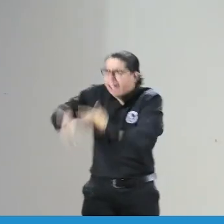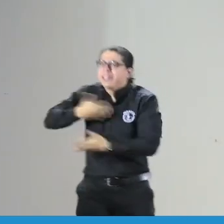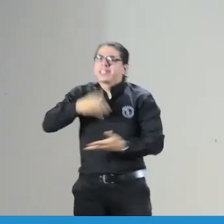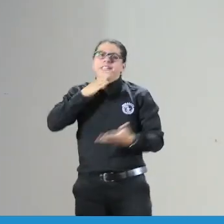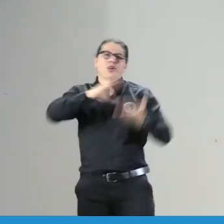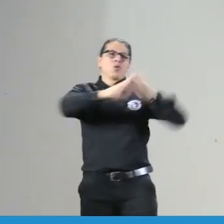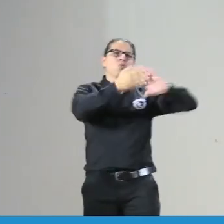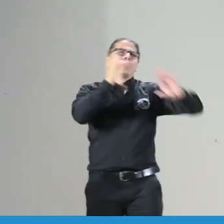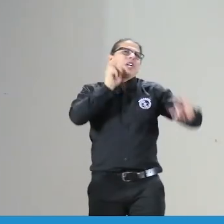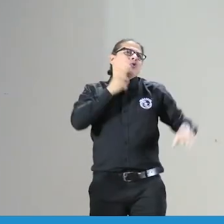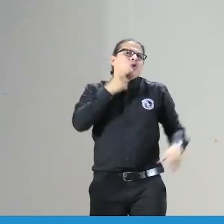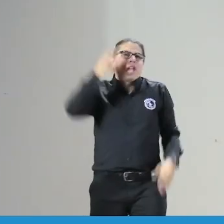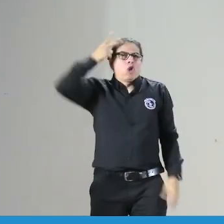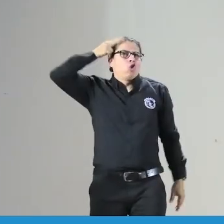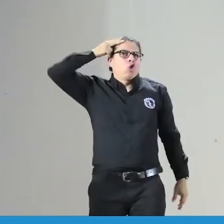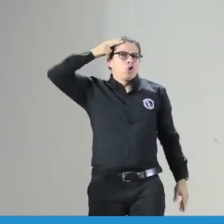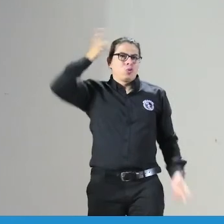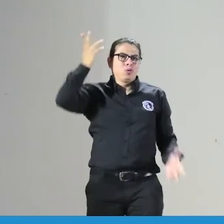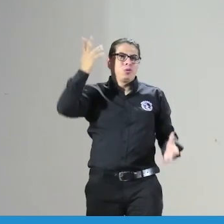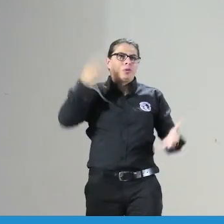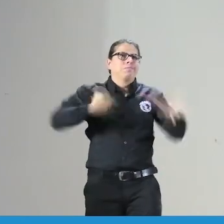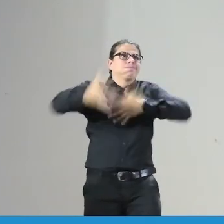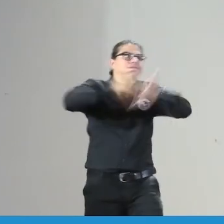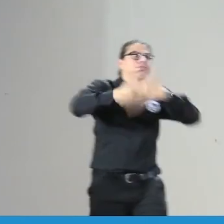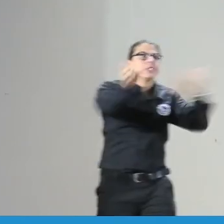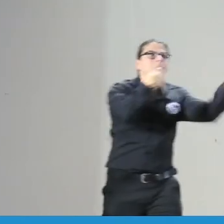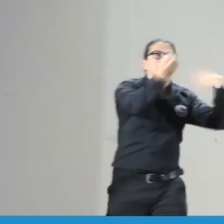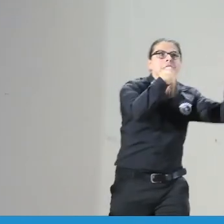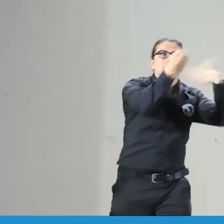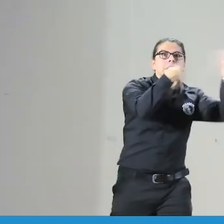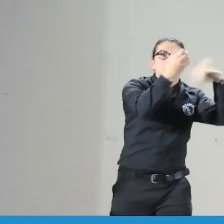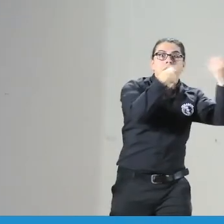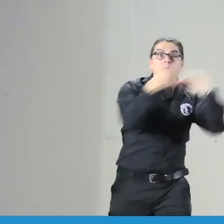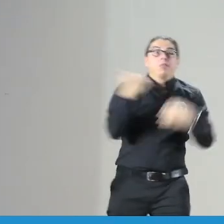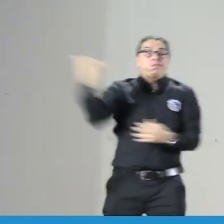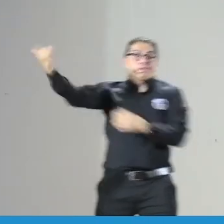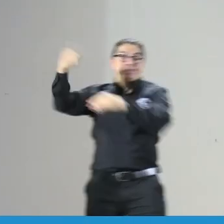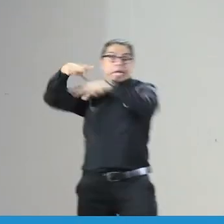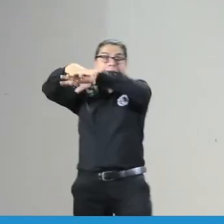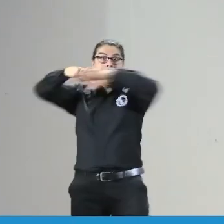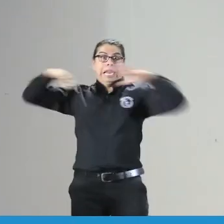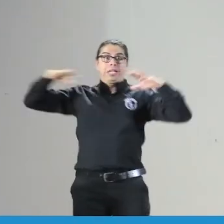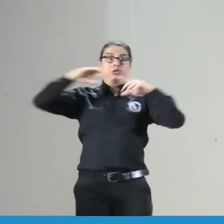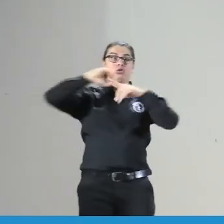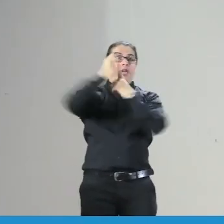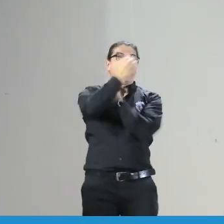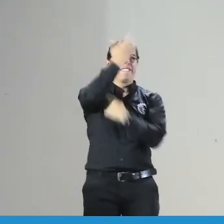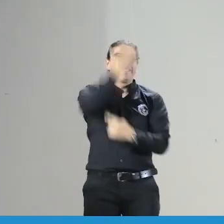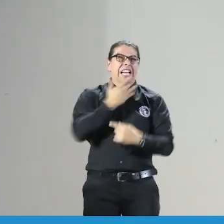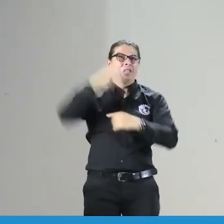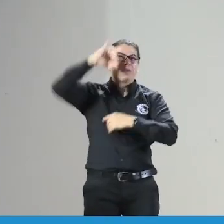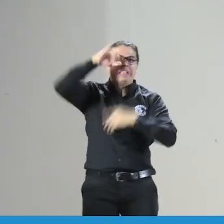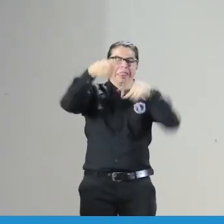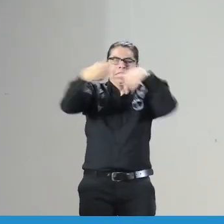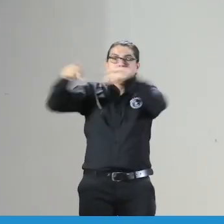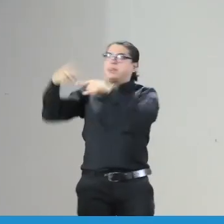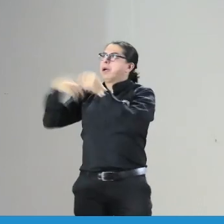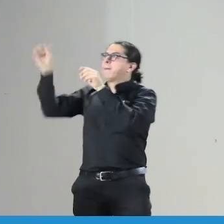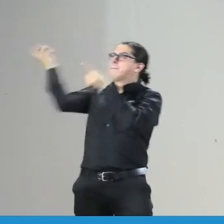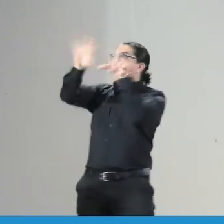historia y una trayectoria de trabajo con la comunidad sorda obviamente y ha ido durante muchos años y también se ha